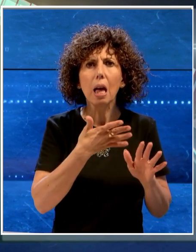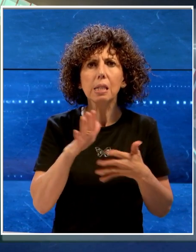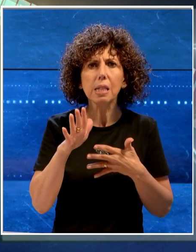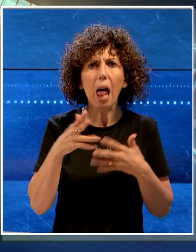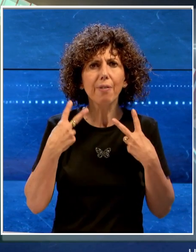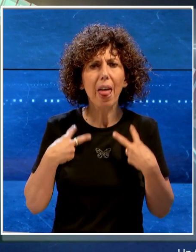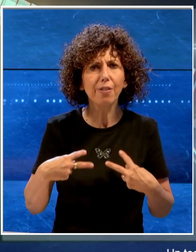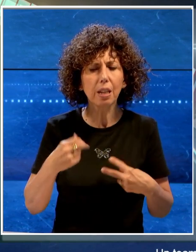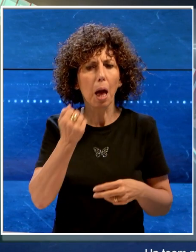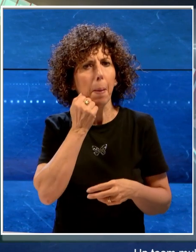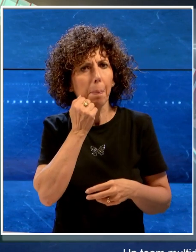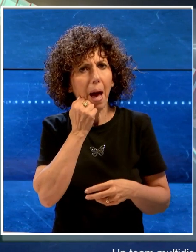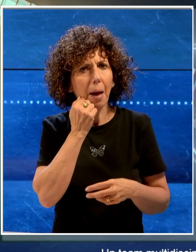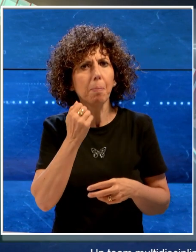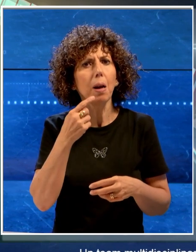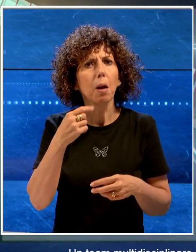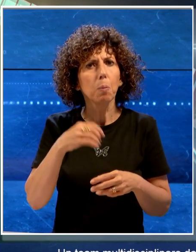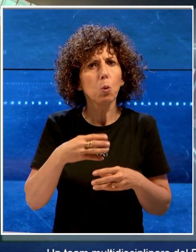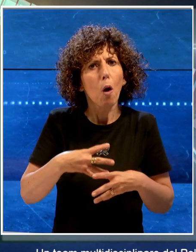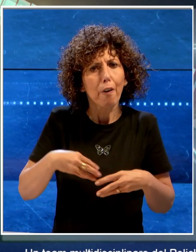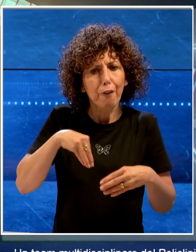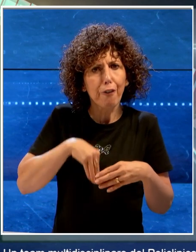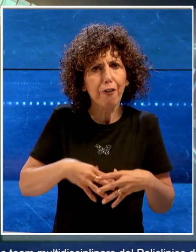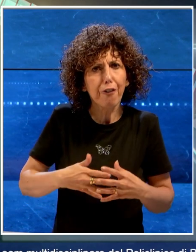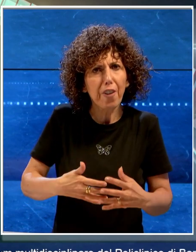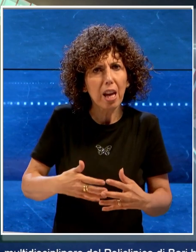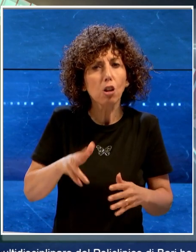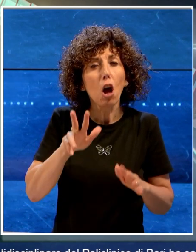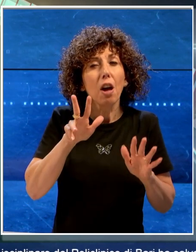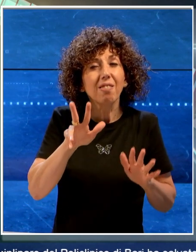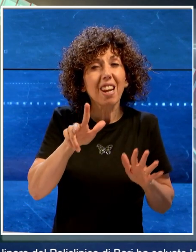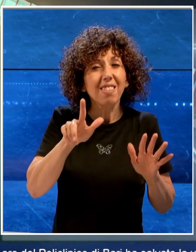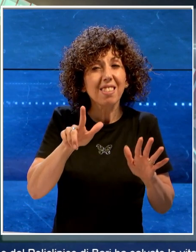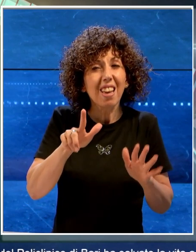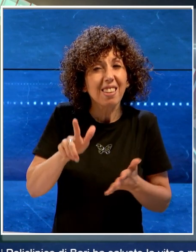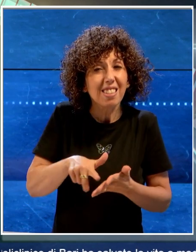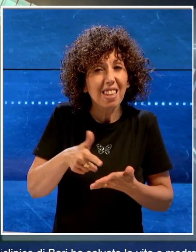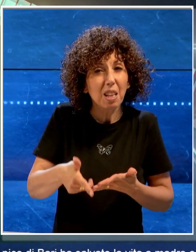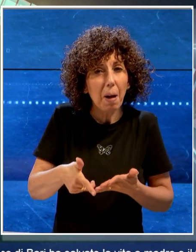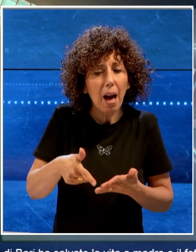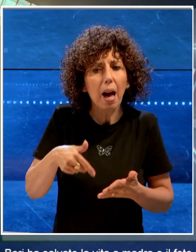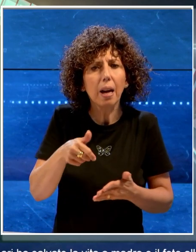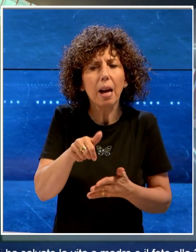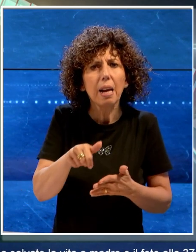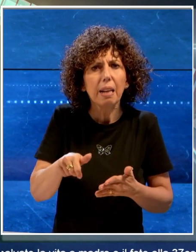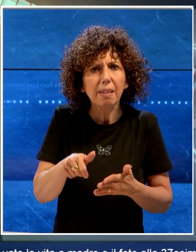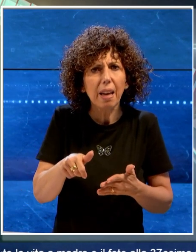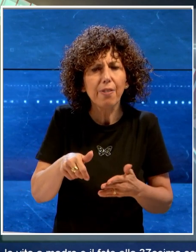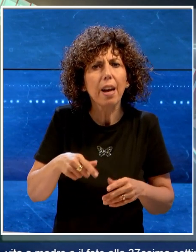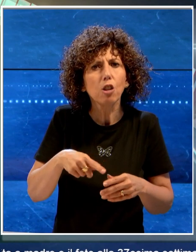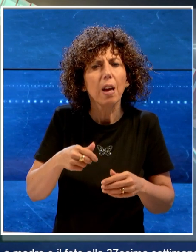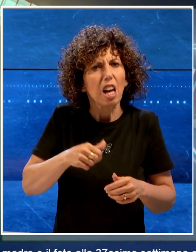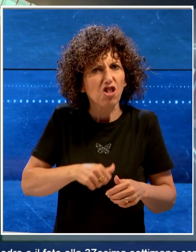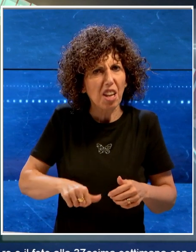vita a madre e il feto alla 37esima settimana con un intervento combinato di